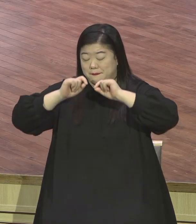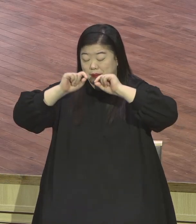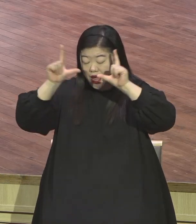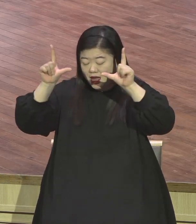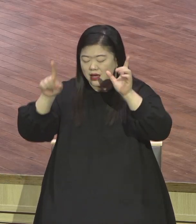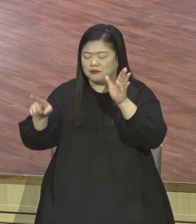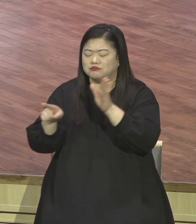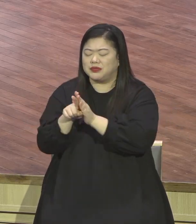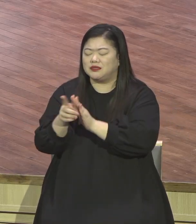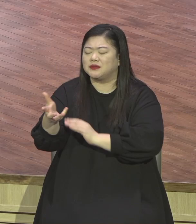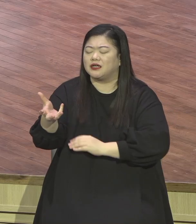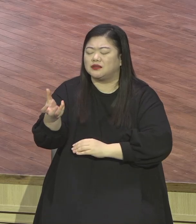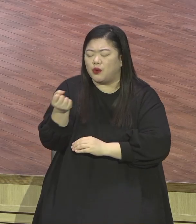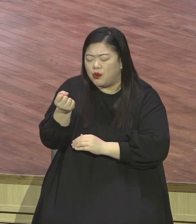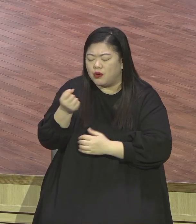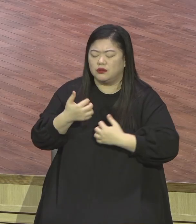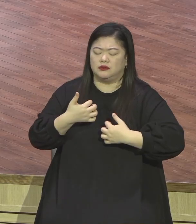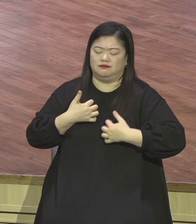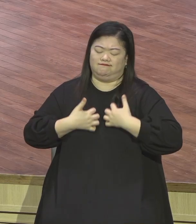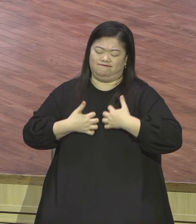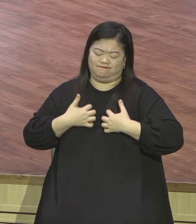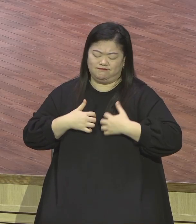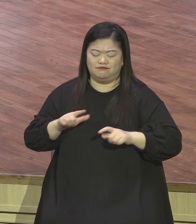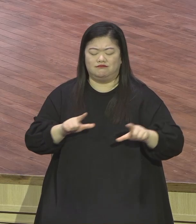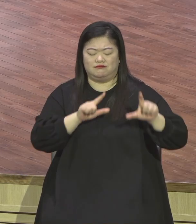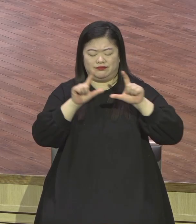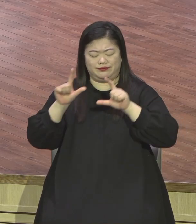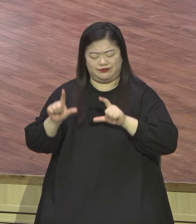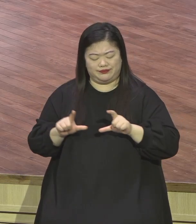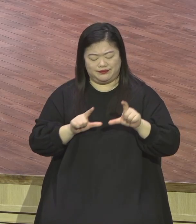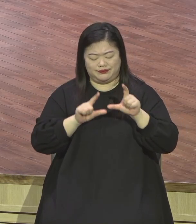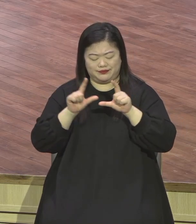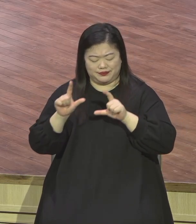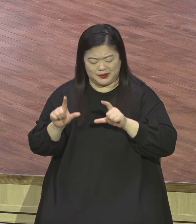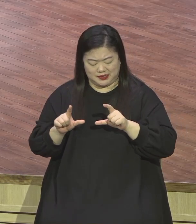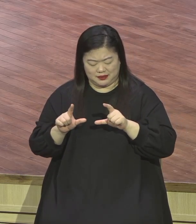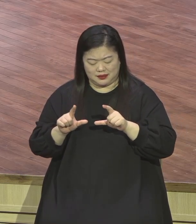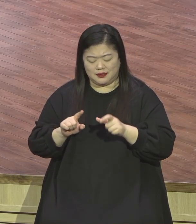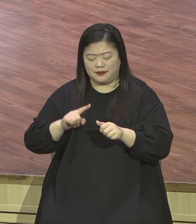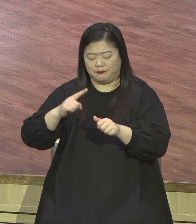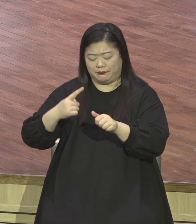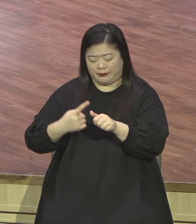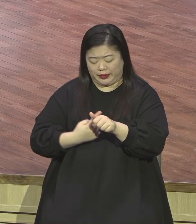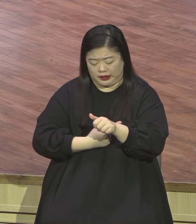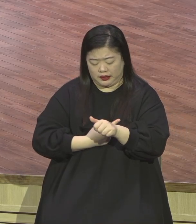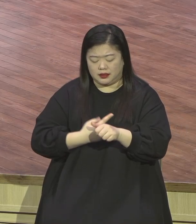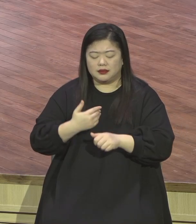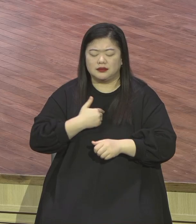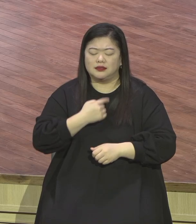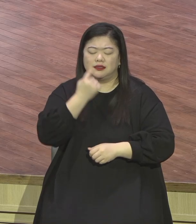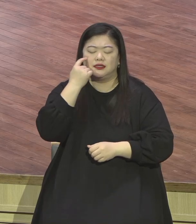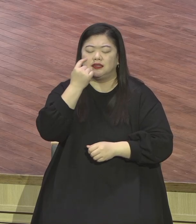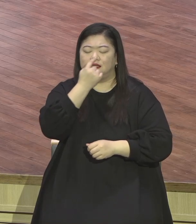누리면서 이 임마누엘의 이 성탄을 증거하는 정인들로 주께서